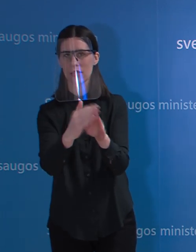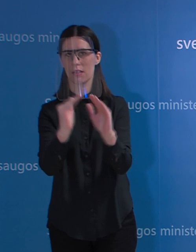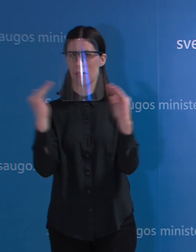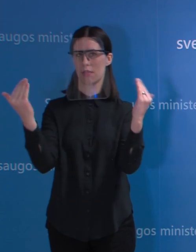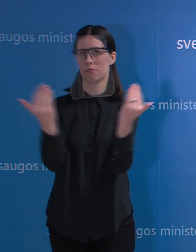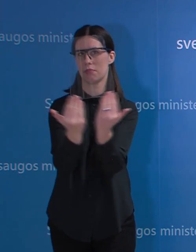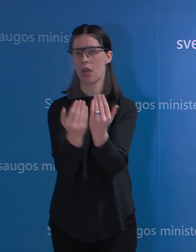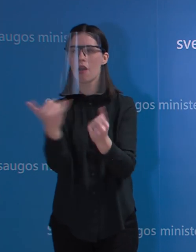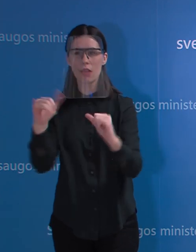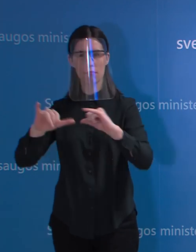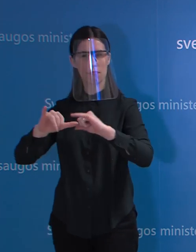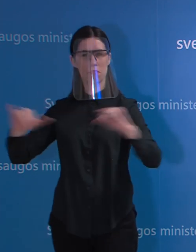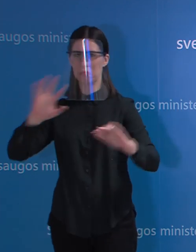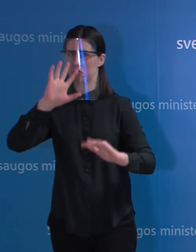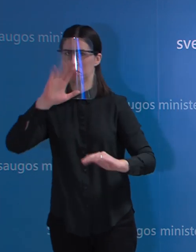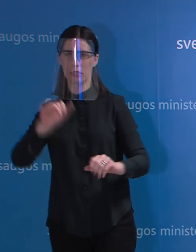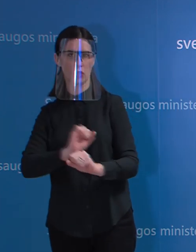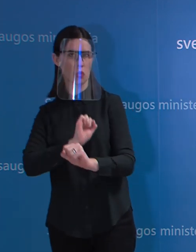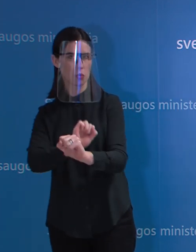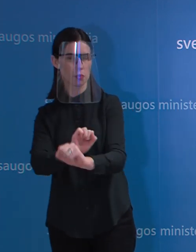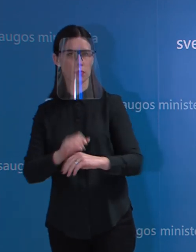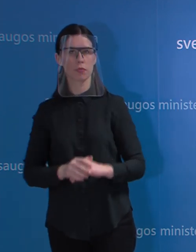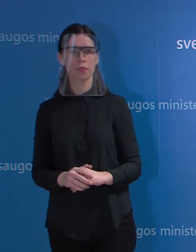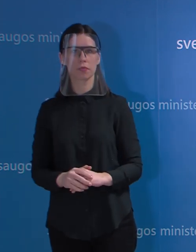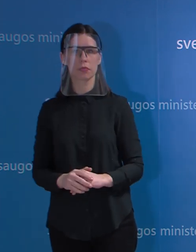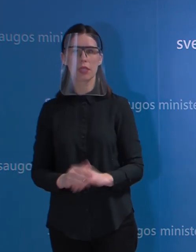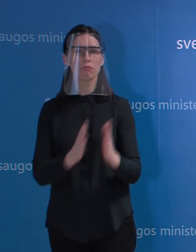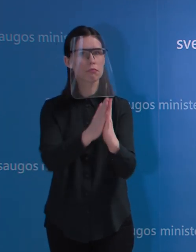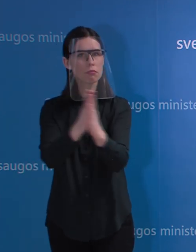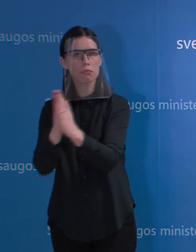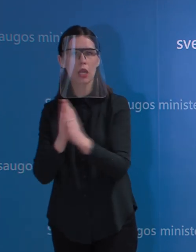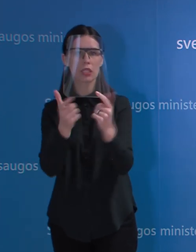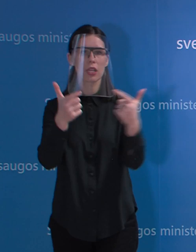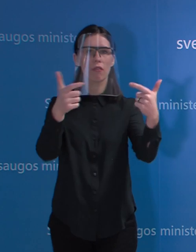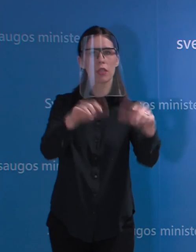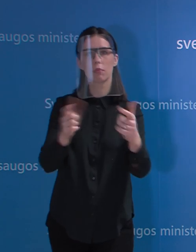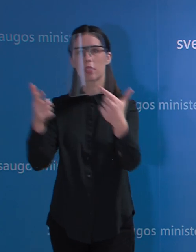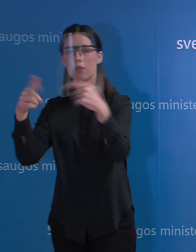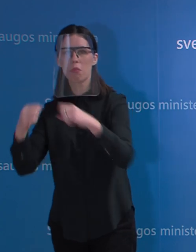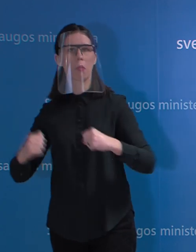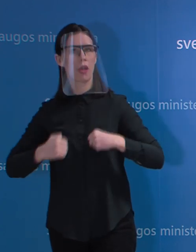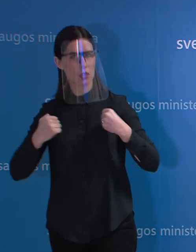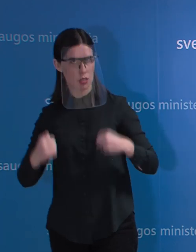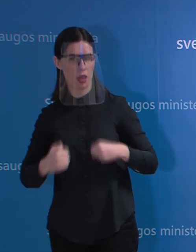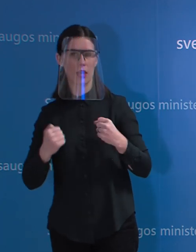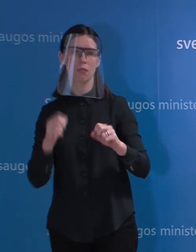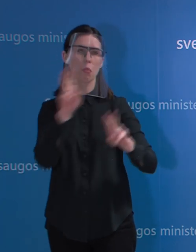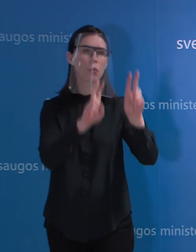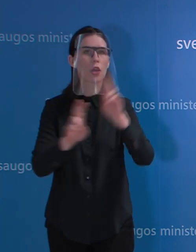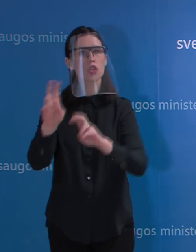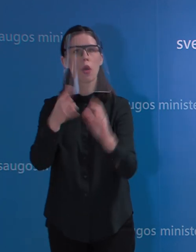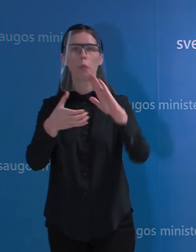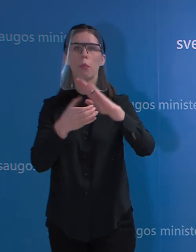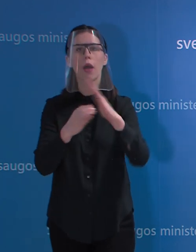savo valdybės ieškoti visų įmanomų būdų, kaip tokia klinika įsisteigti. Jeigu tokios galimybės